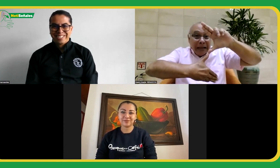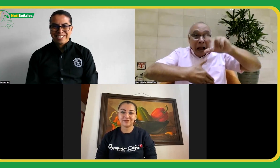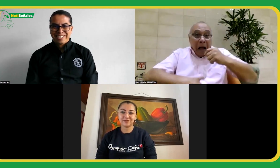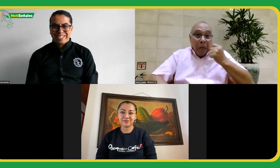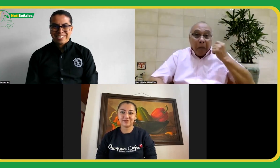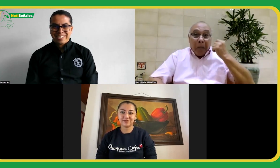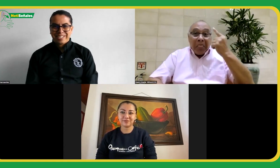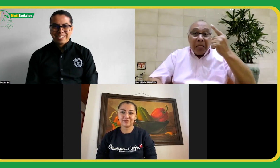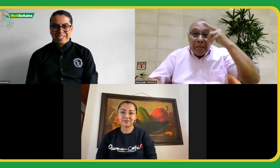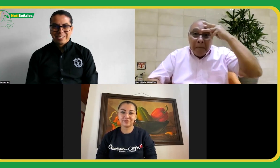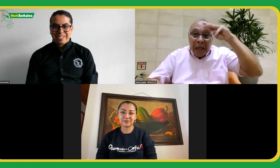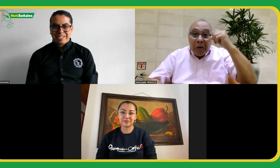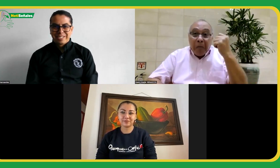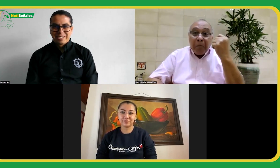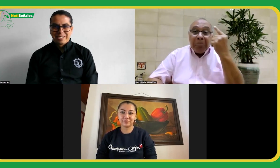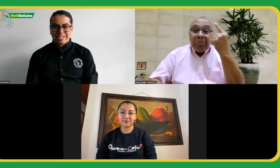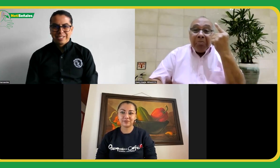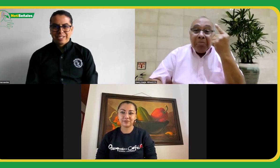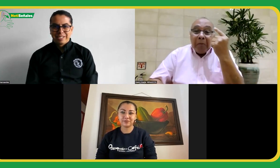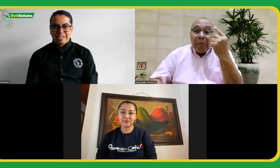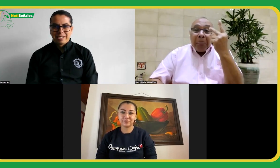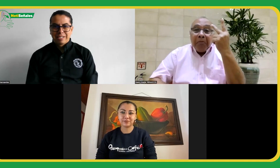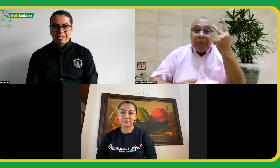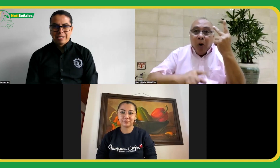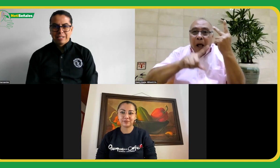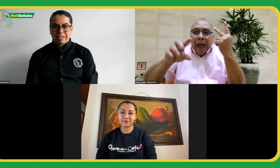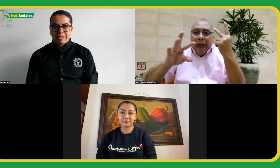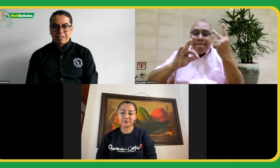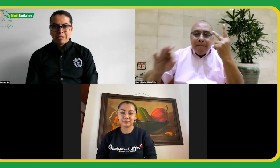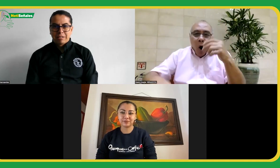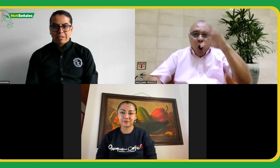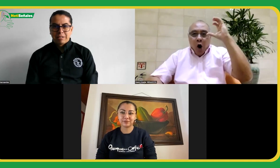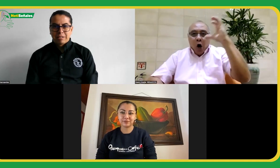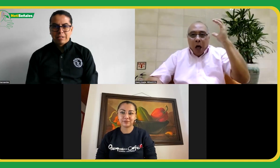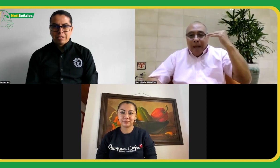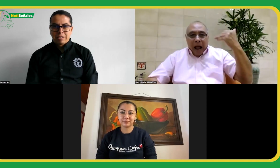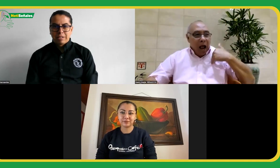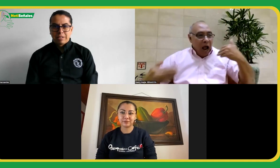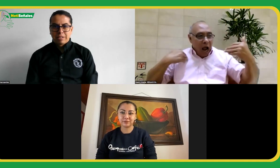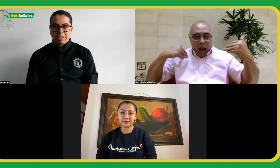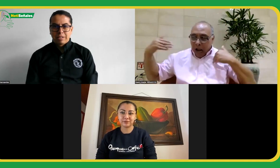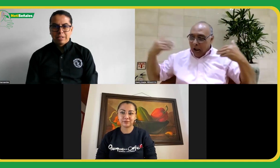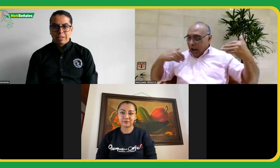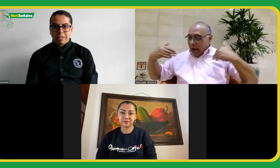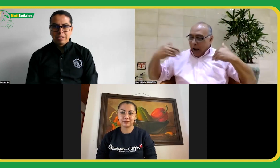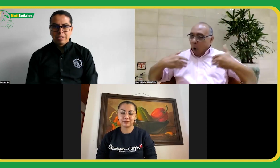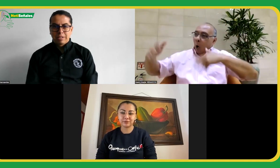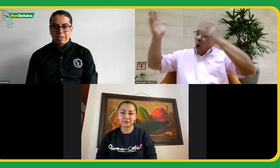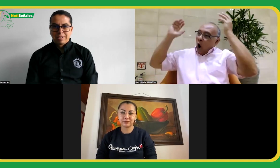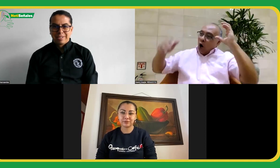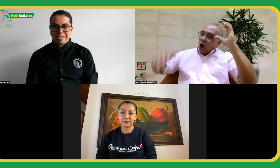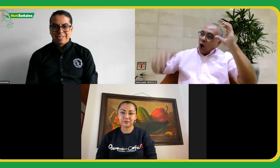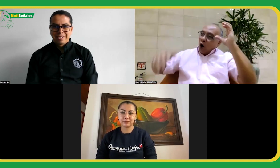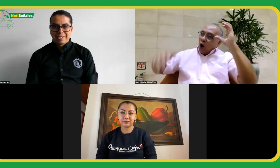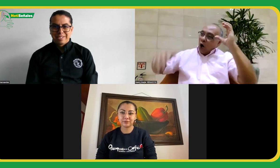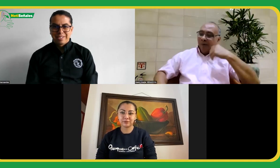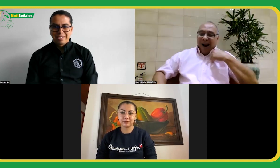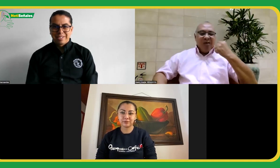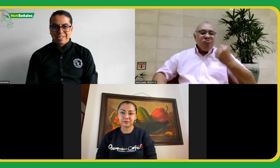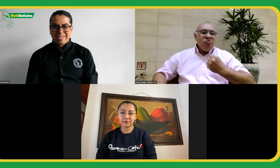a nivel latinoamérica a nivel regional sí mucho México u otro país participó pero Colombia sí que está presente y